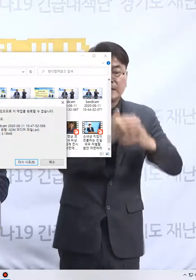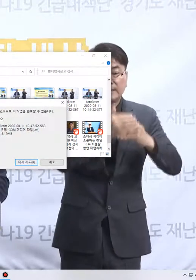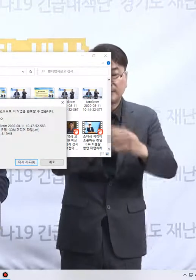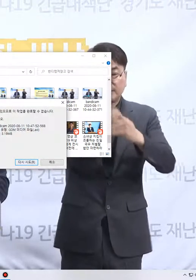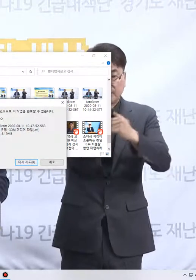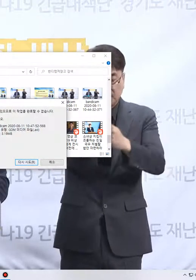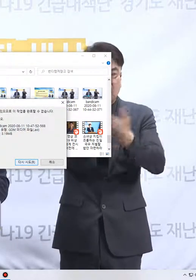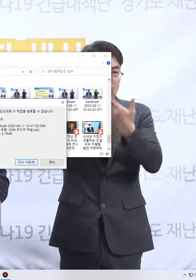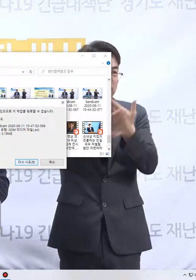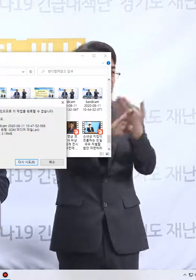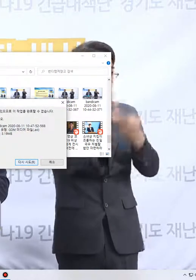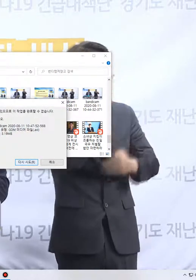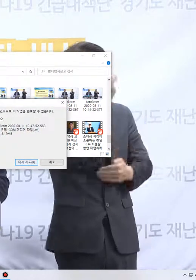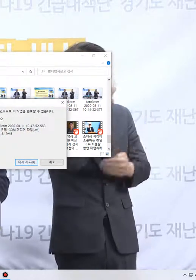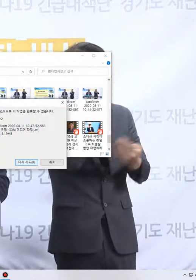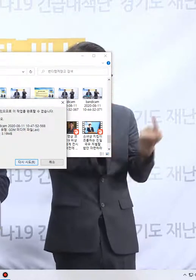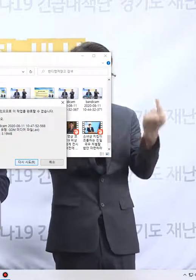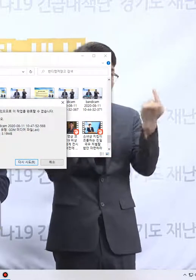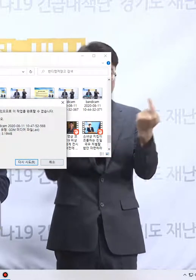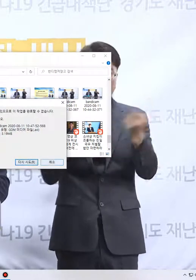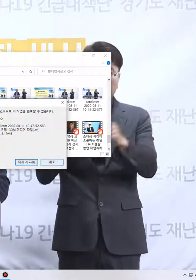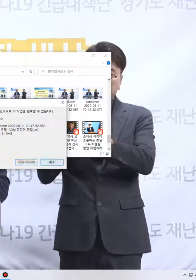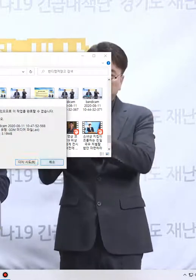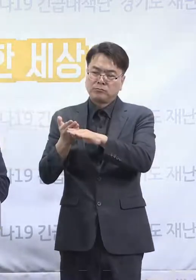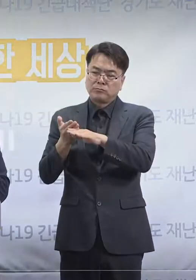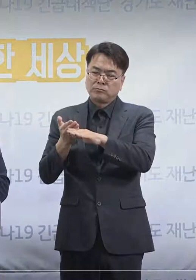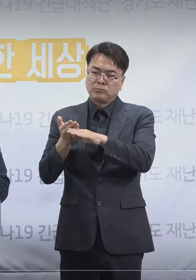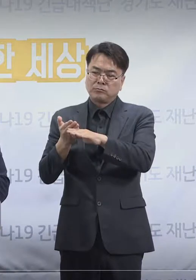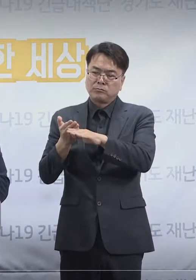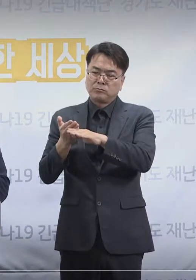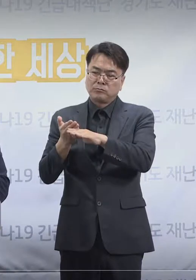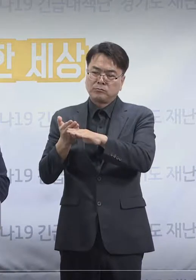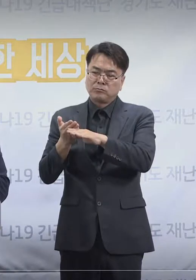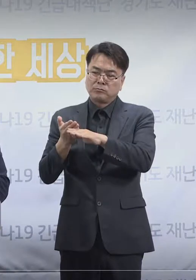결과에 비해서 늦어진 것은 아니기 때문에 그런 부분은